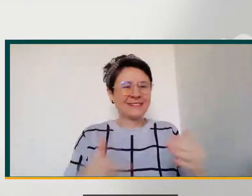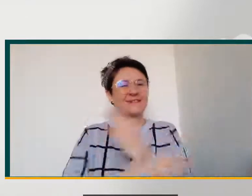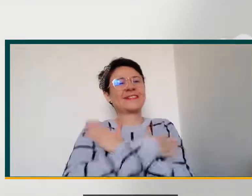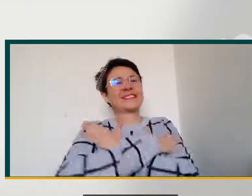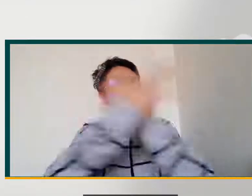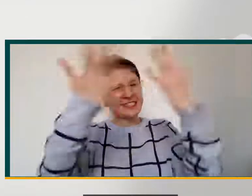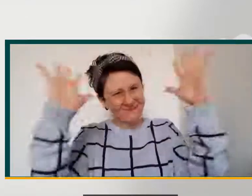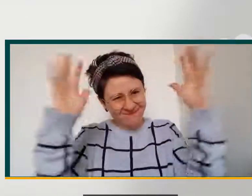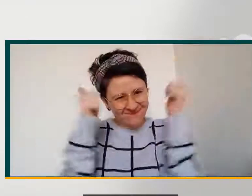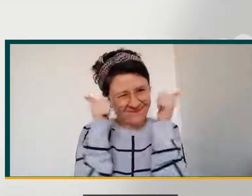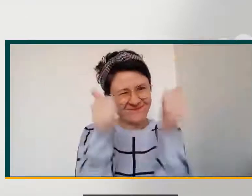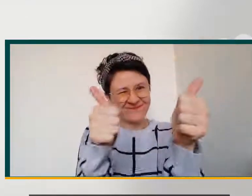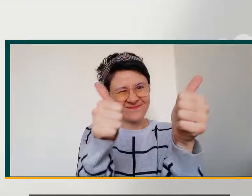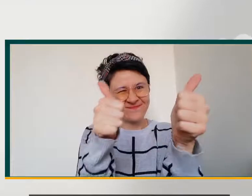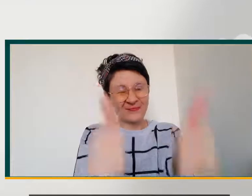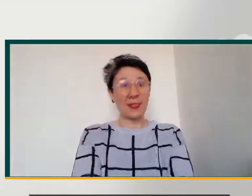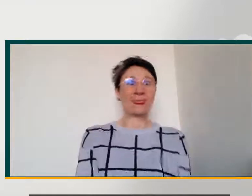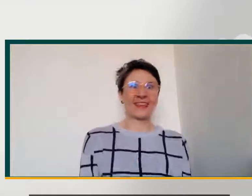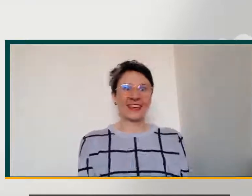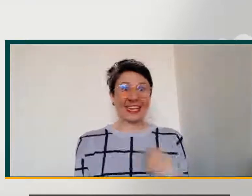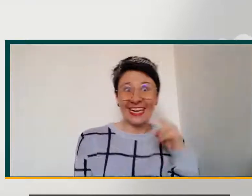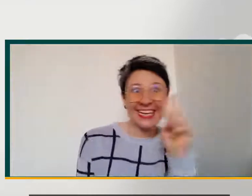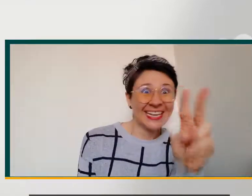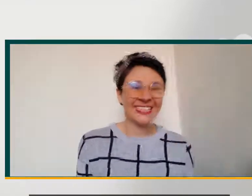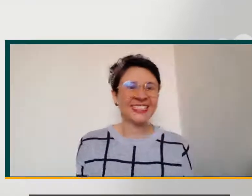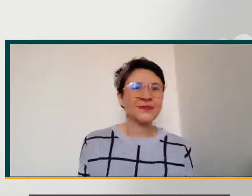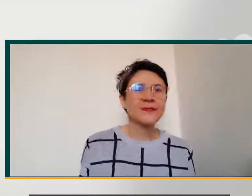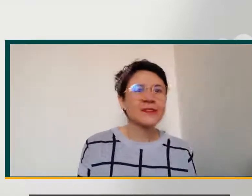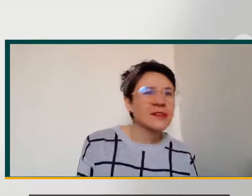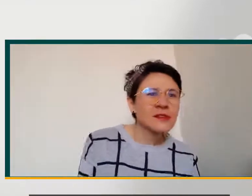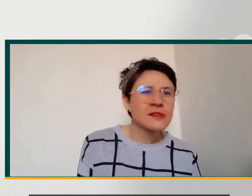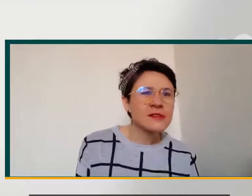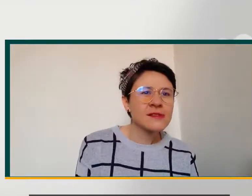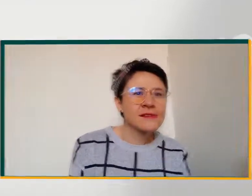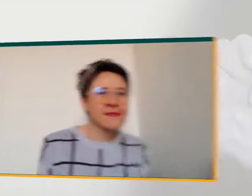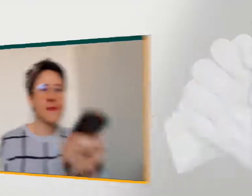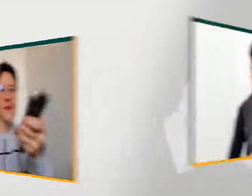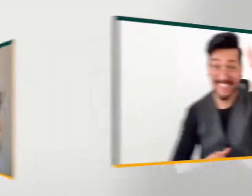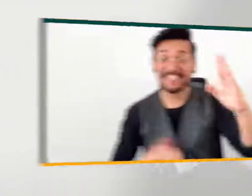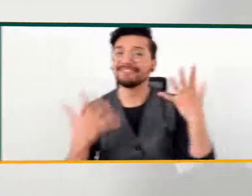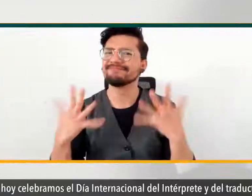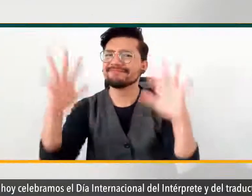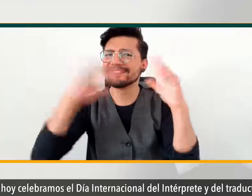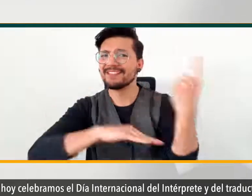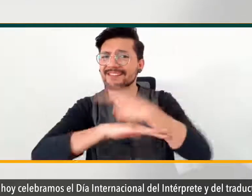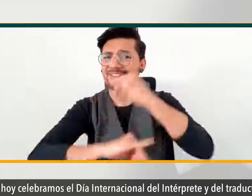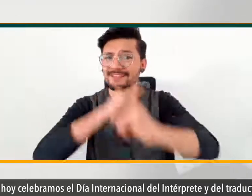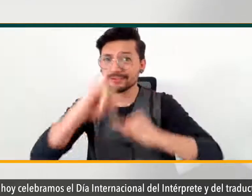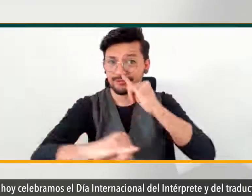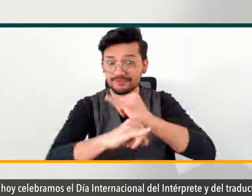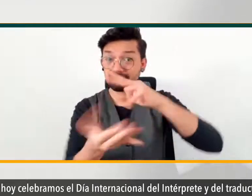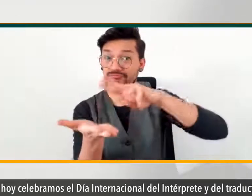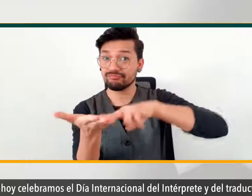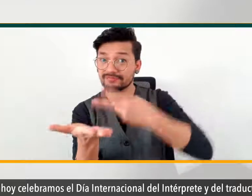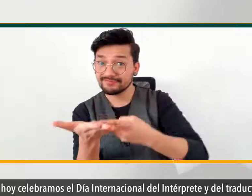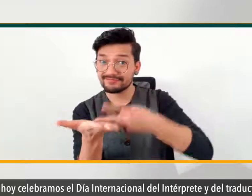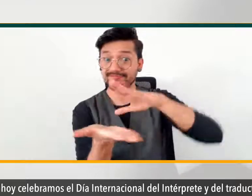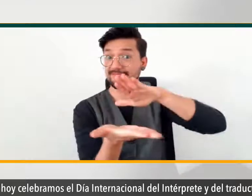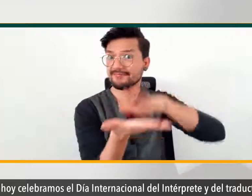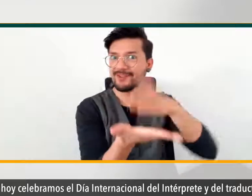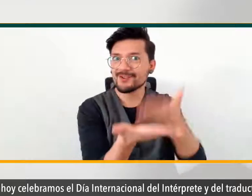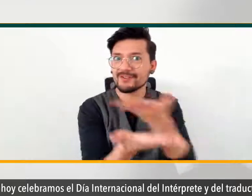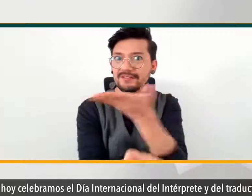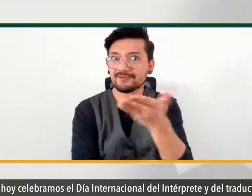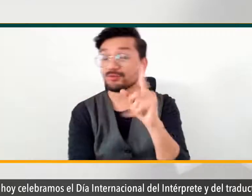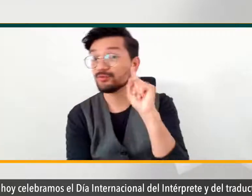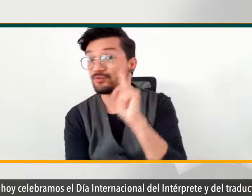Un abrazo para todos. Mientras tanto, voy a seguir viendo la televisión. ¡Hola! Hoy celebramos el día internacional